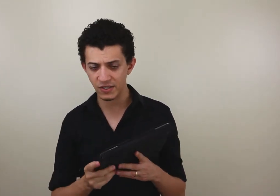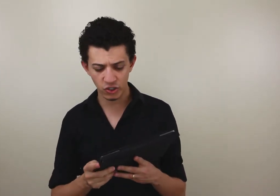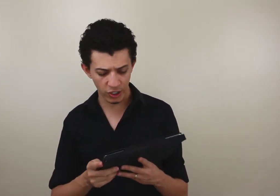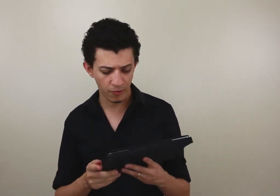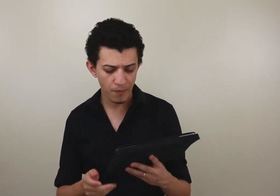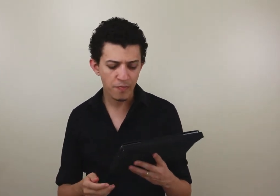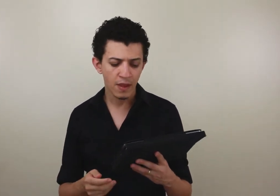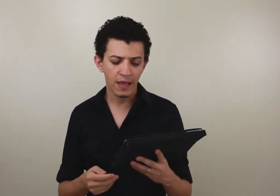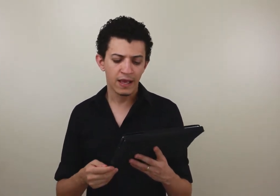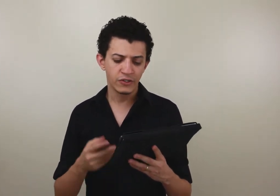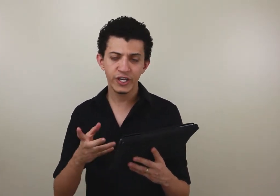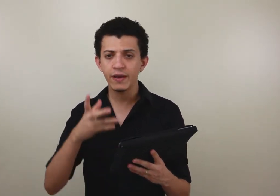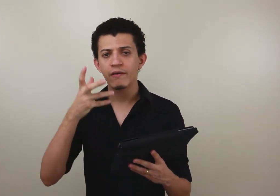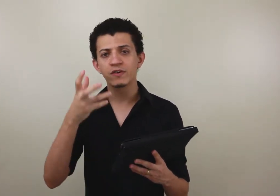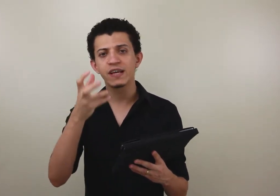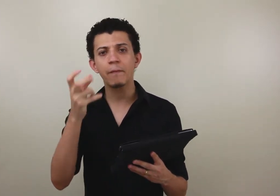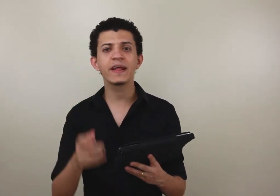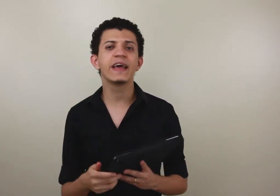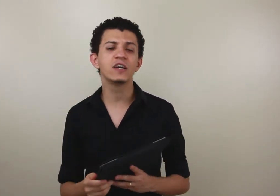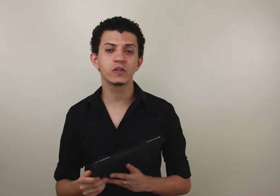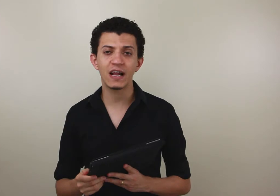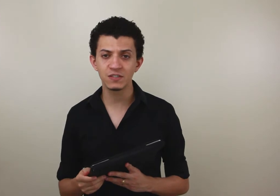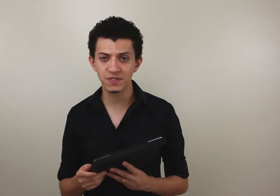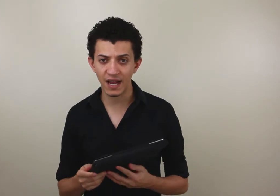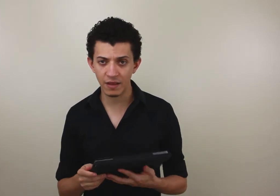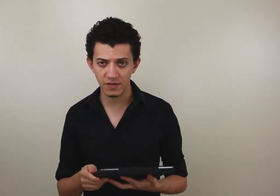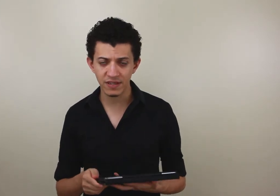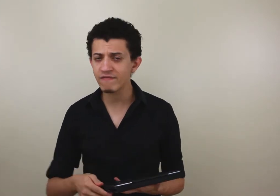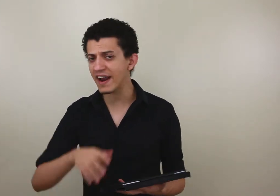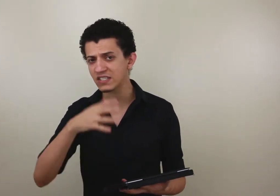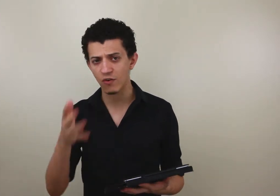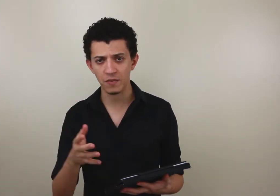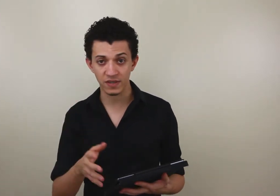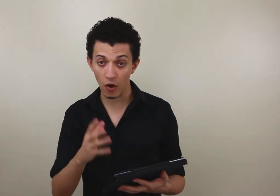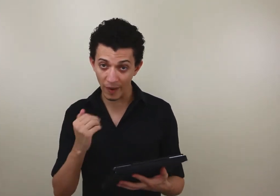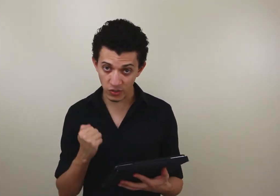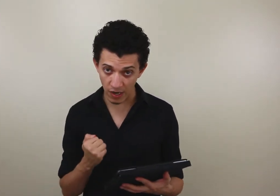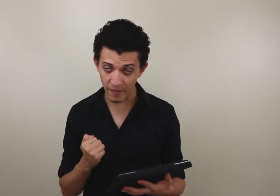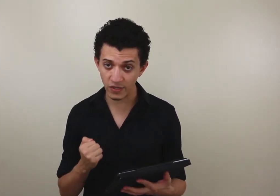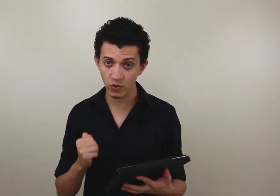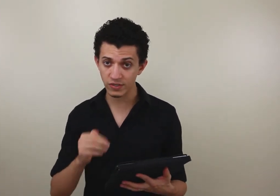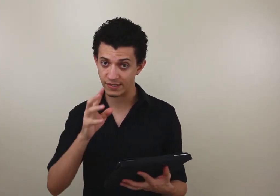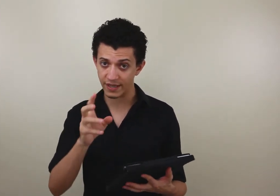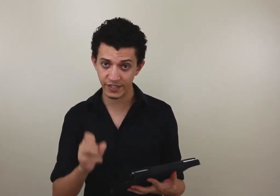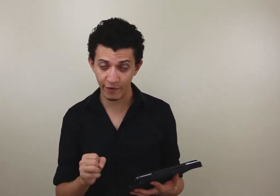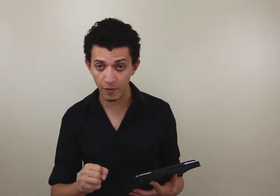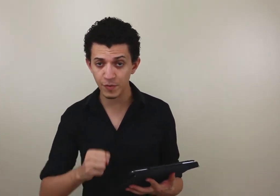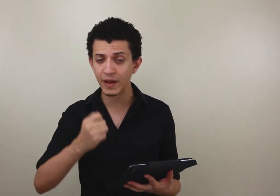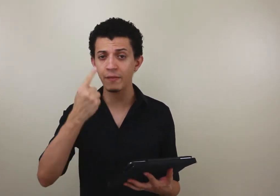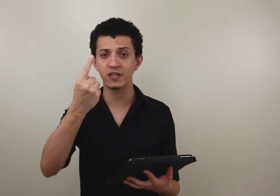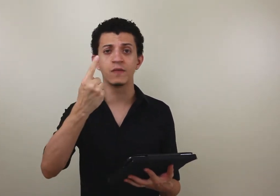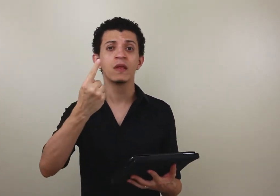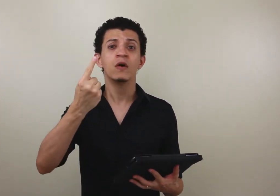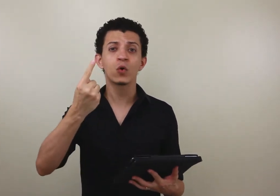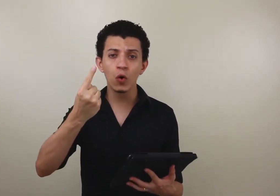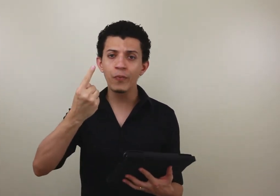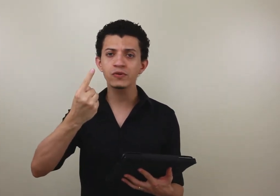assistindo, de você aprender regionalismos da Libras. Tem várias formas. Eu, particularmente, uso as seguintes formas. Primeiramente, grupos